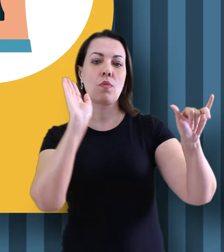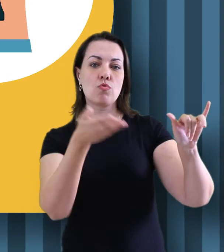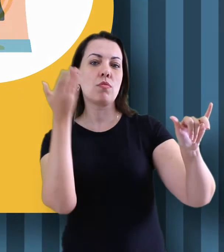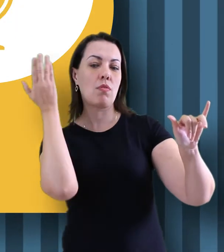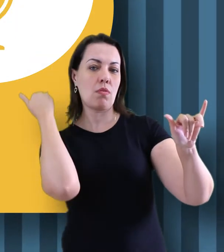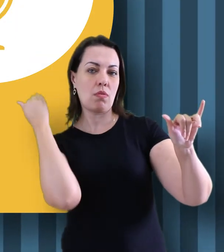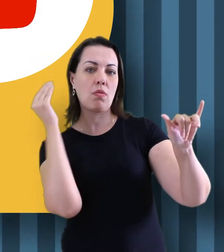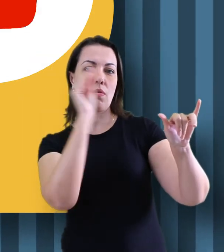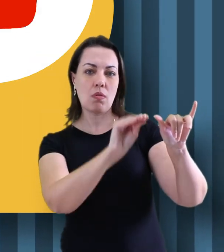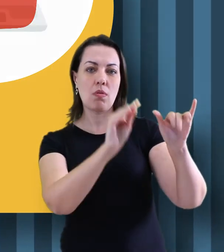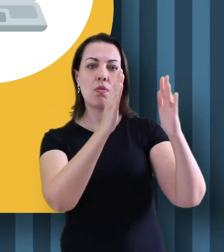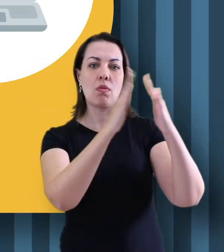acontecem nas nossas escolas.